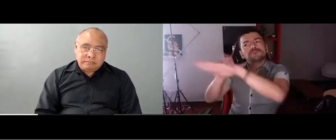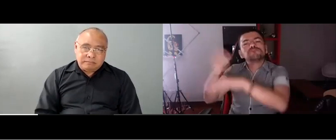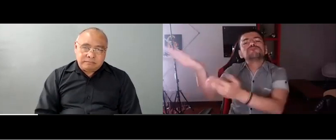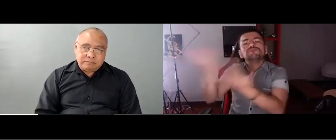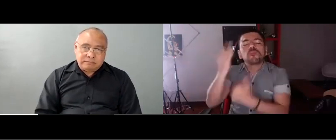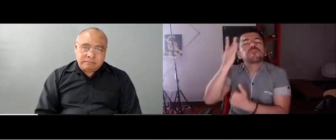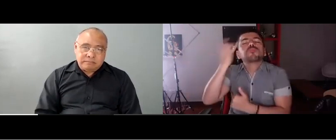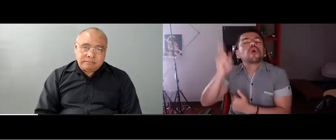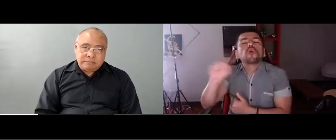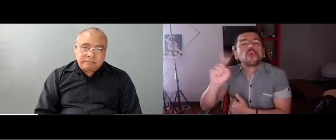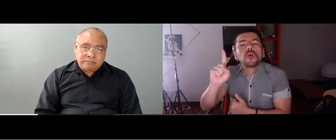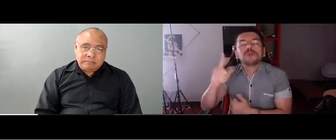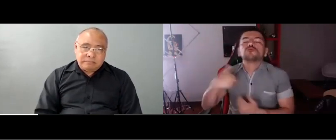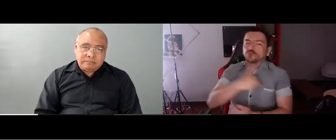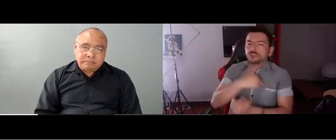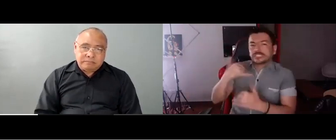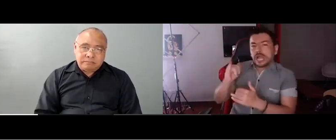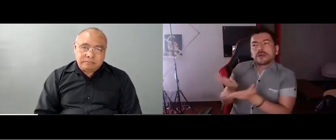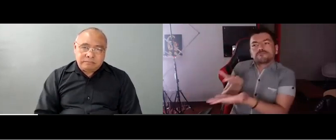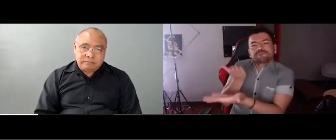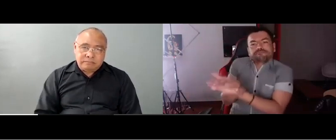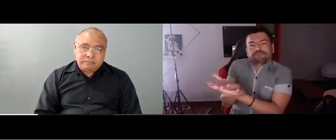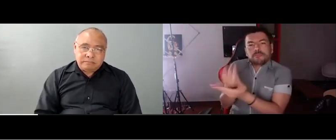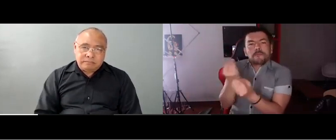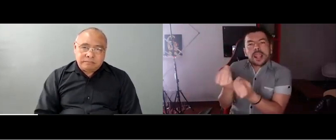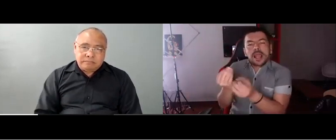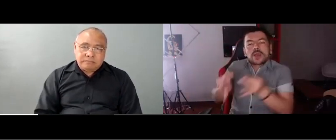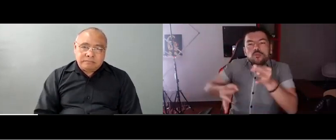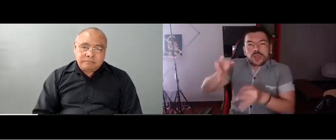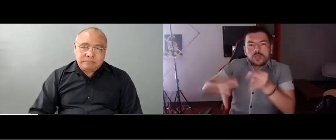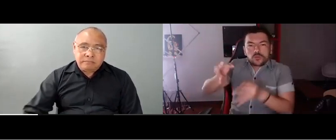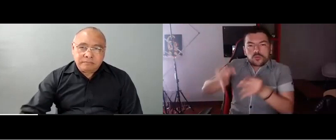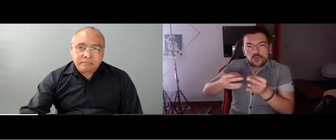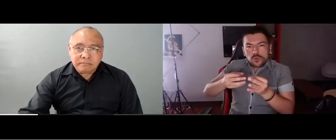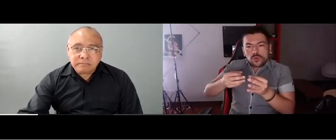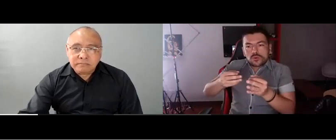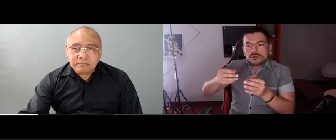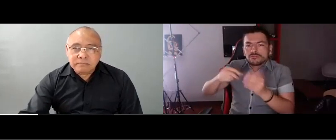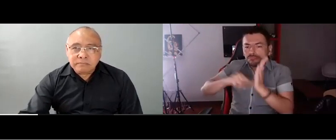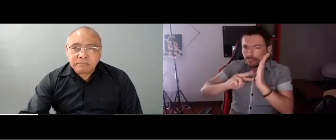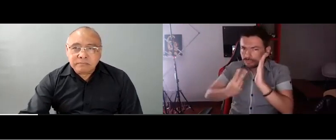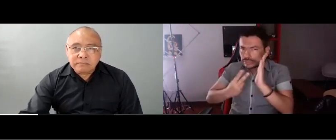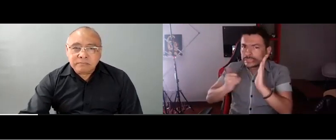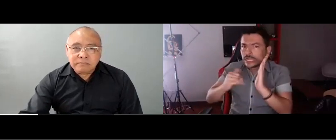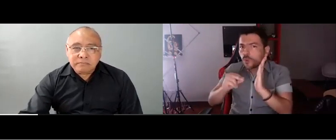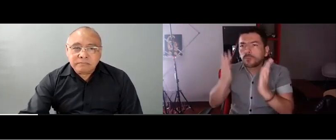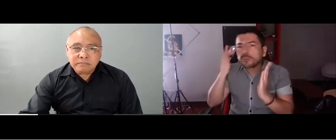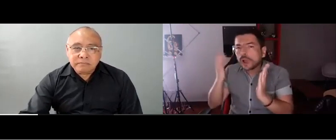administrativo sí se puede hacer. Hemos preguntado que por qué no lo quieren hacer. Y a su vez, pues, hemos